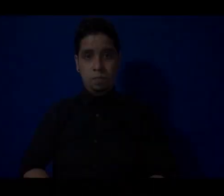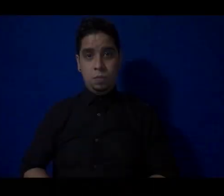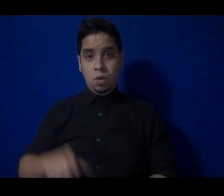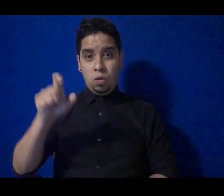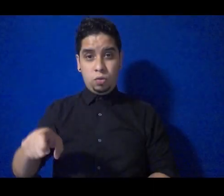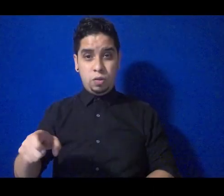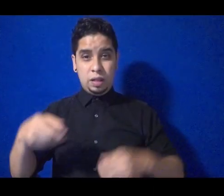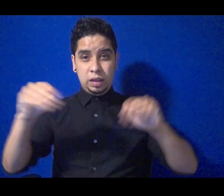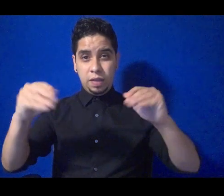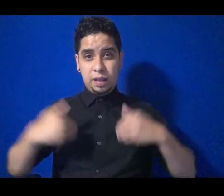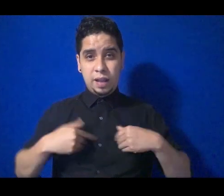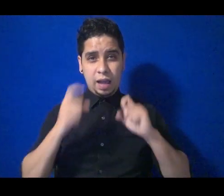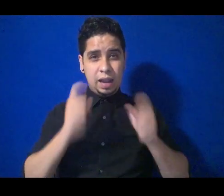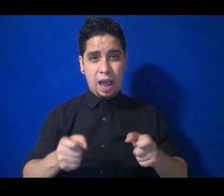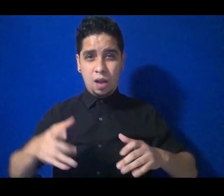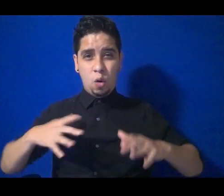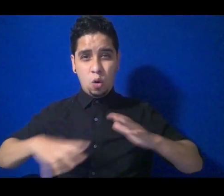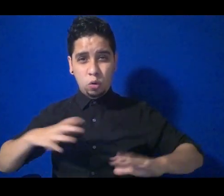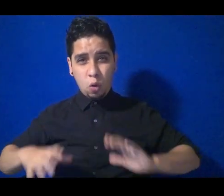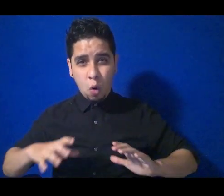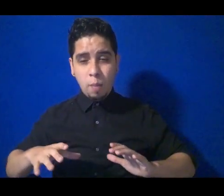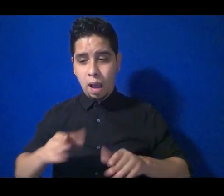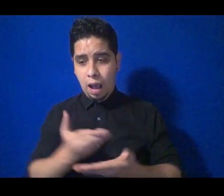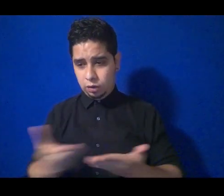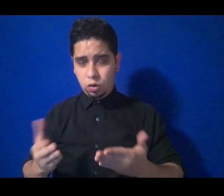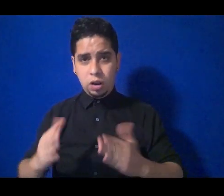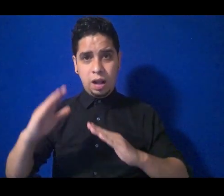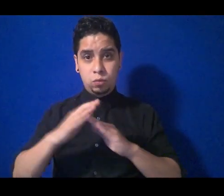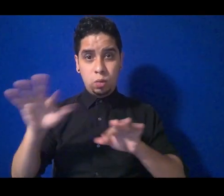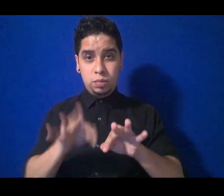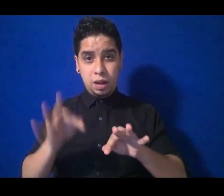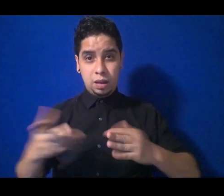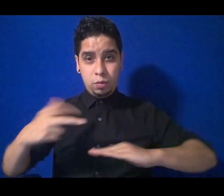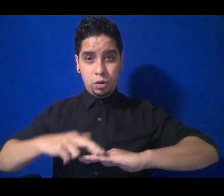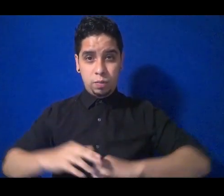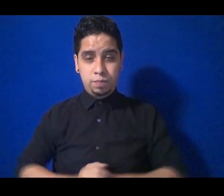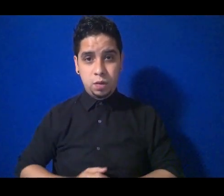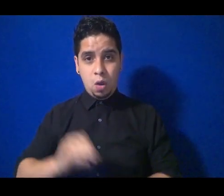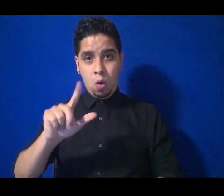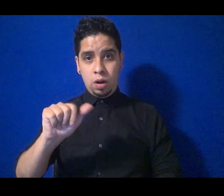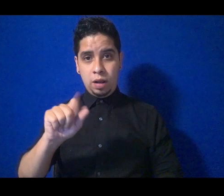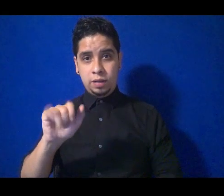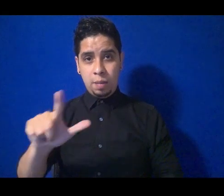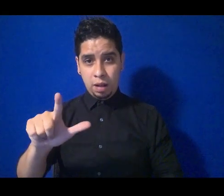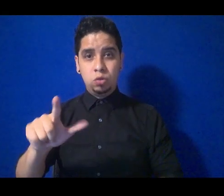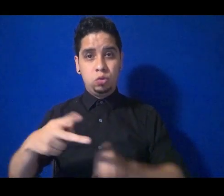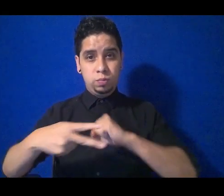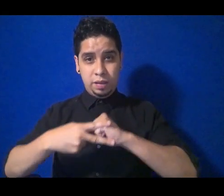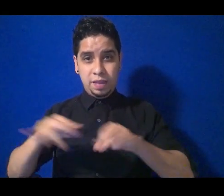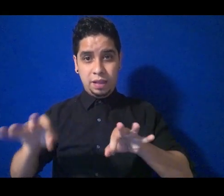necesito una tienda donde consiga regalos ropa accesorios y las mejores telas en puerto rico hola sábal tu almacén de telas cuenta con más